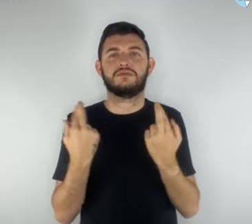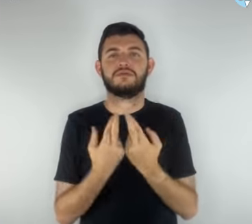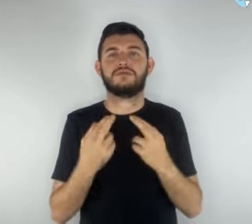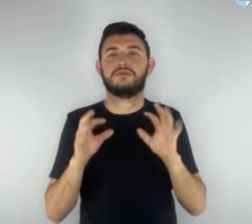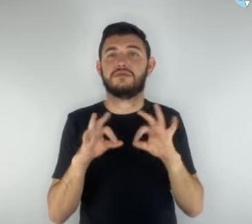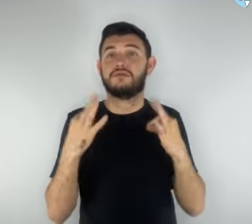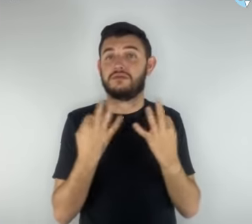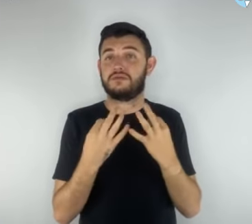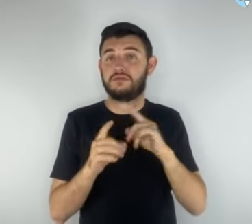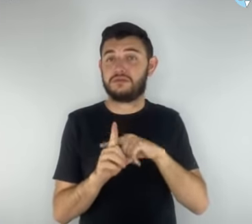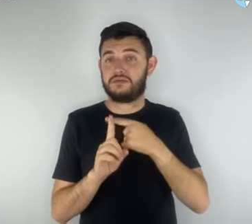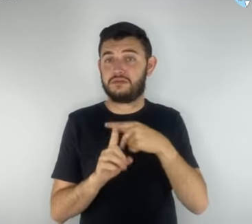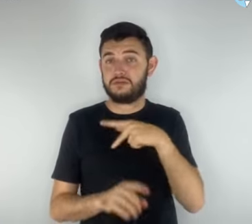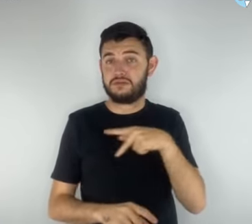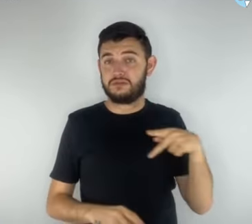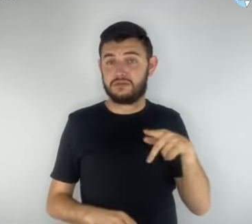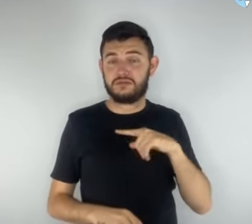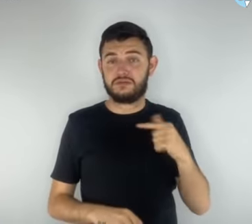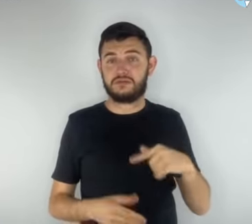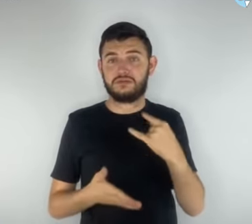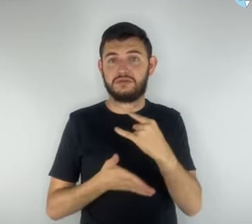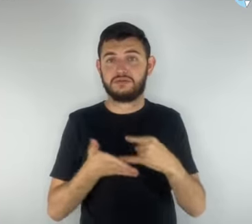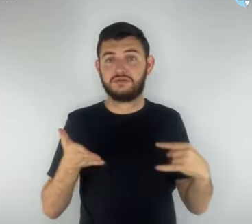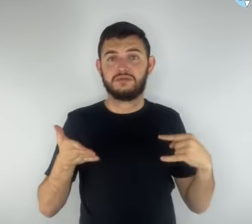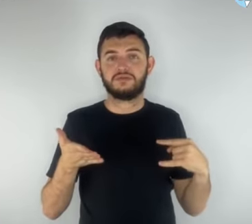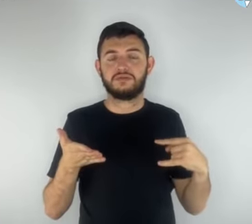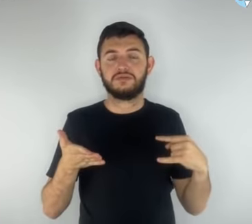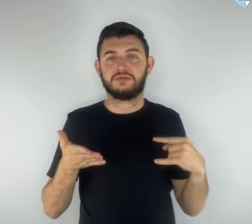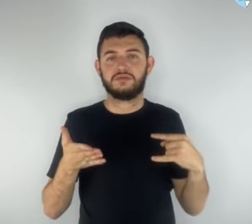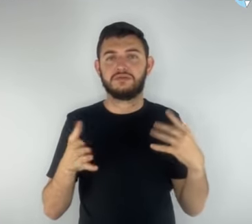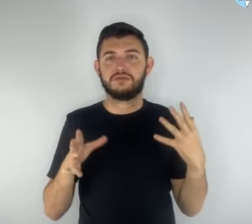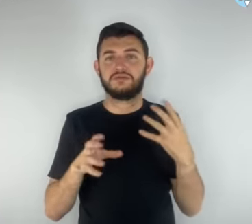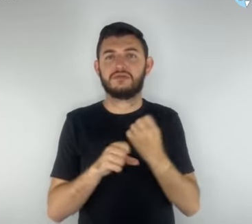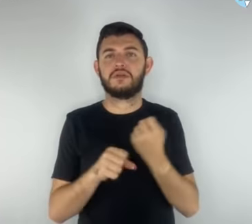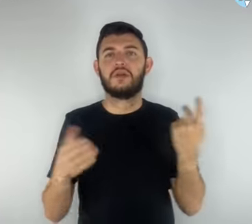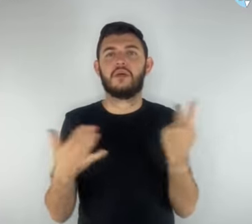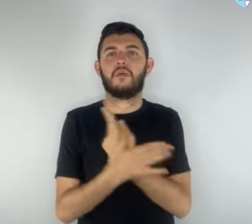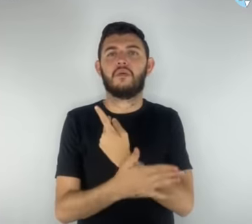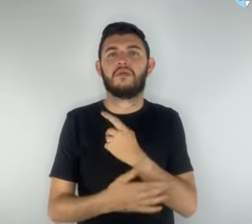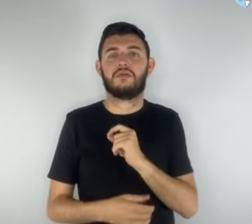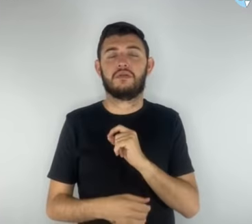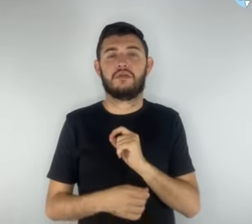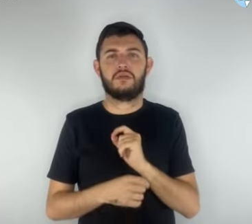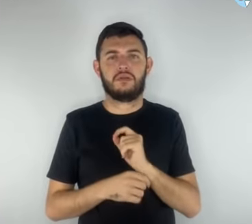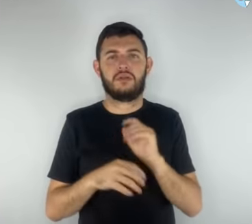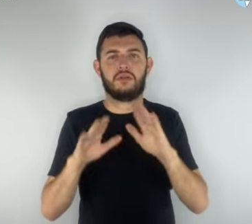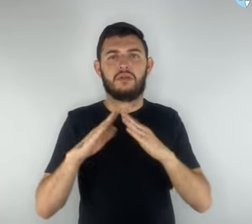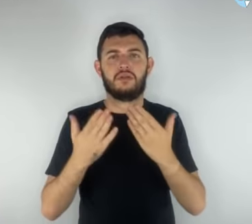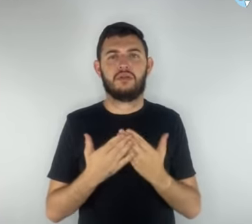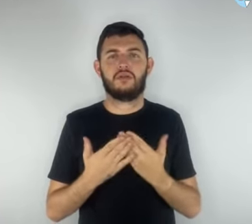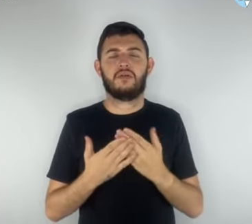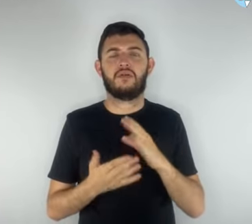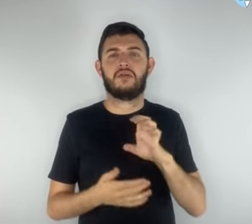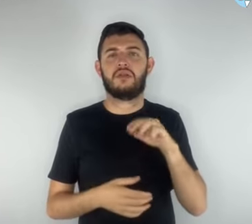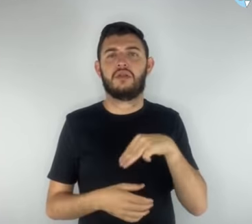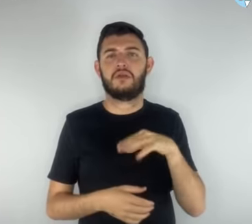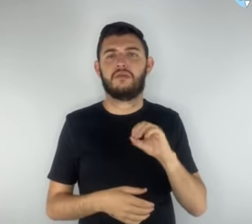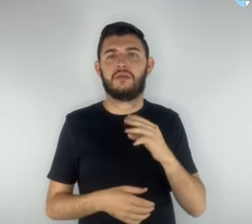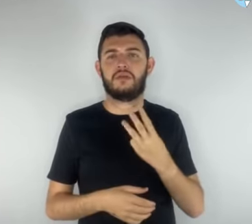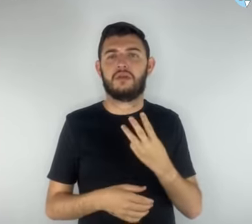mestres sem boletim aconteceu no Centro de Ensino Médio 3 do Gama. A falta de organização